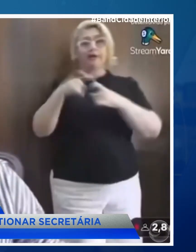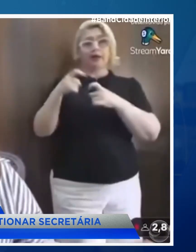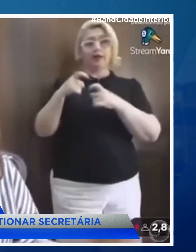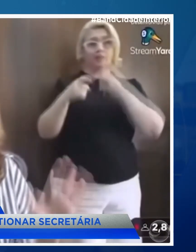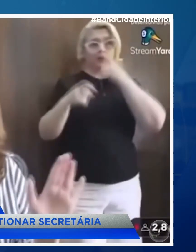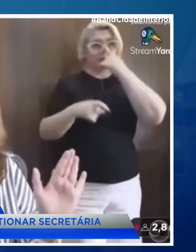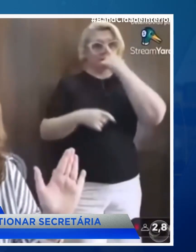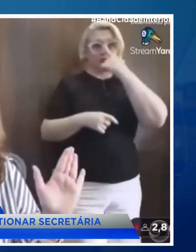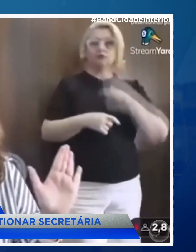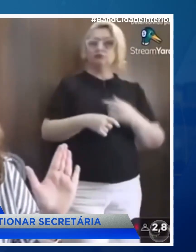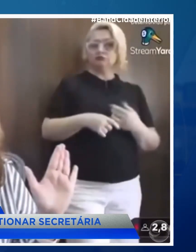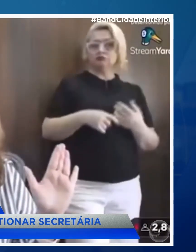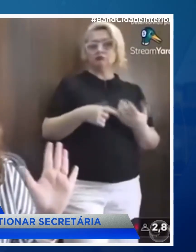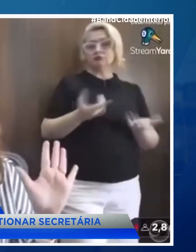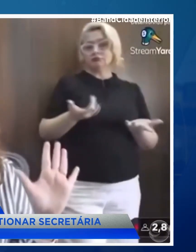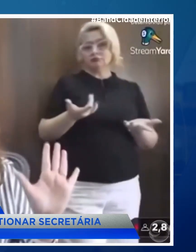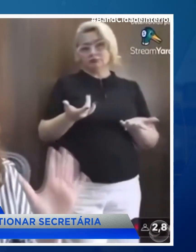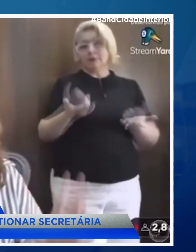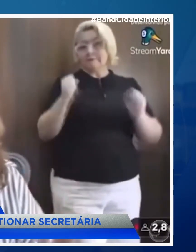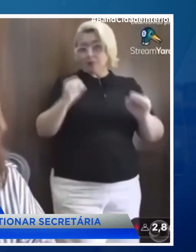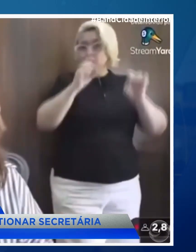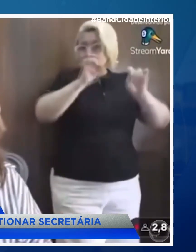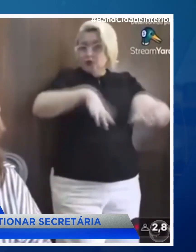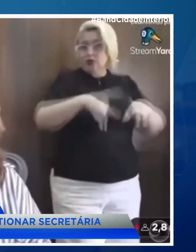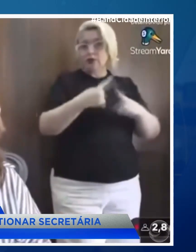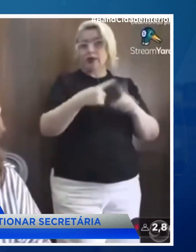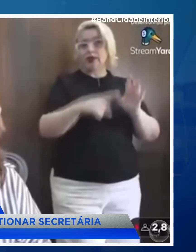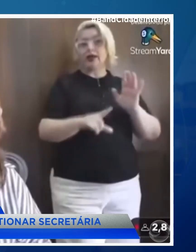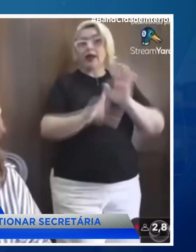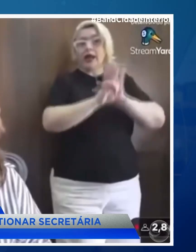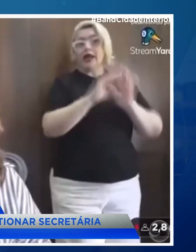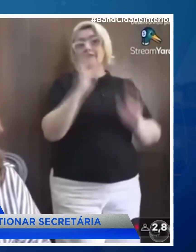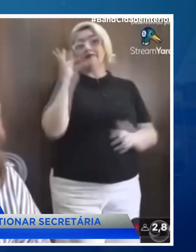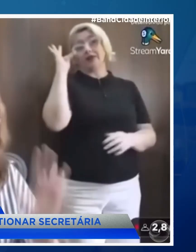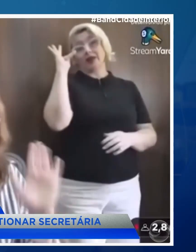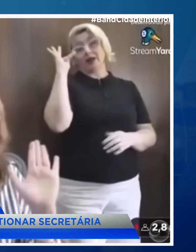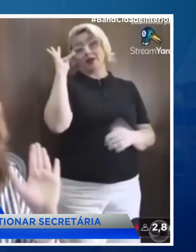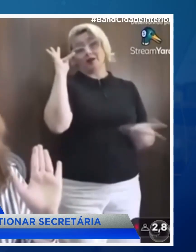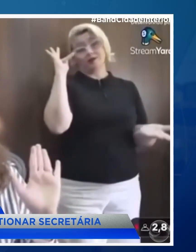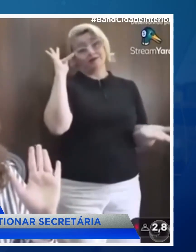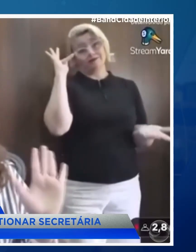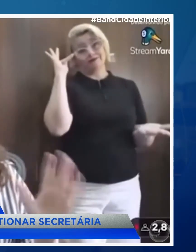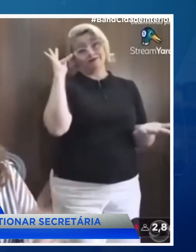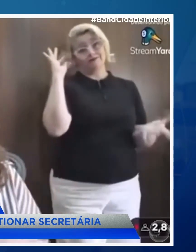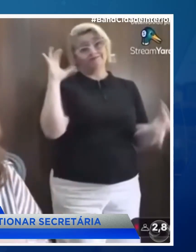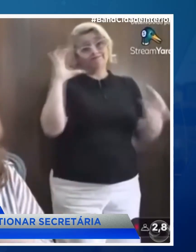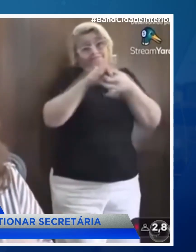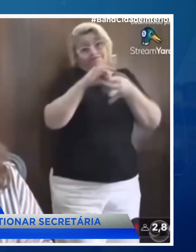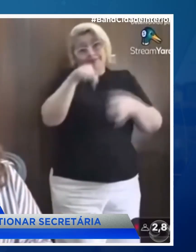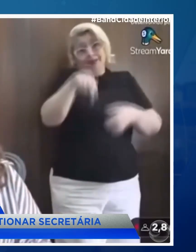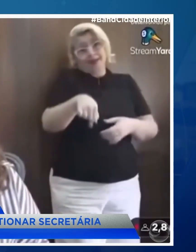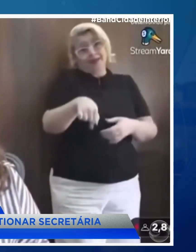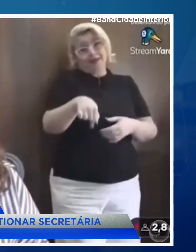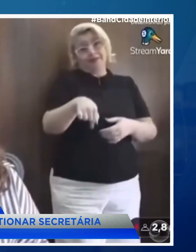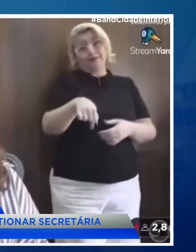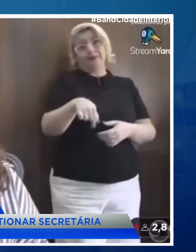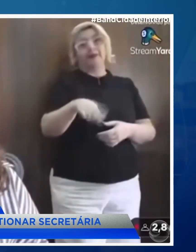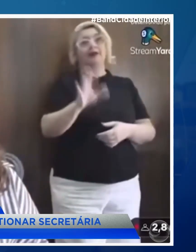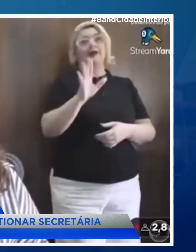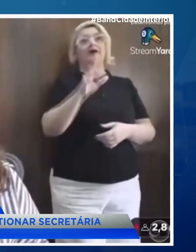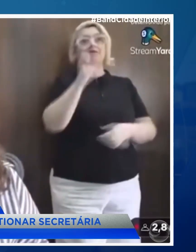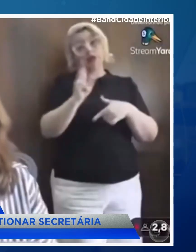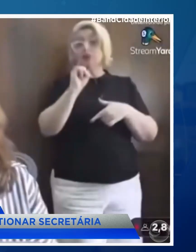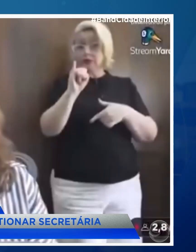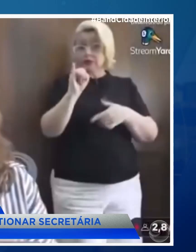Educação, os desligamentos começaram após o encerramento do período eleitoral e de acordo com o calendário administrativo e os prazos de